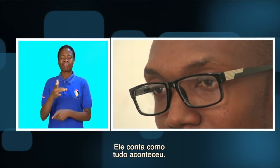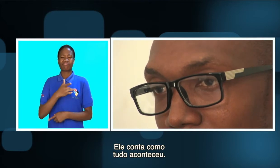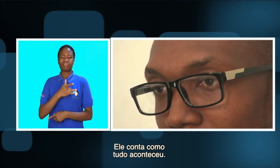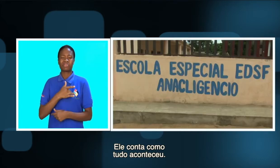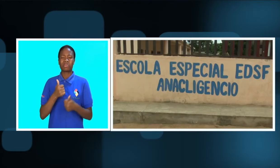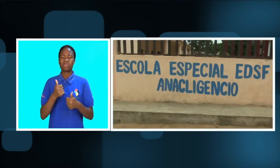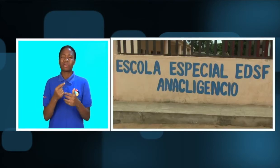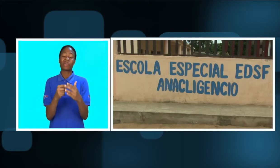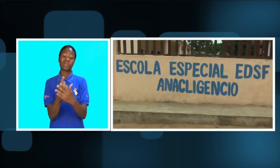aconteceu.